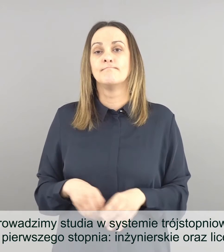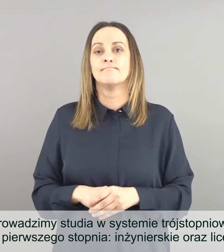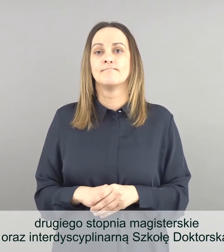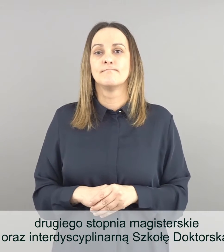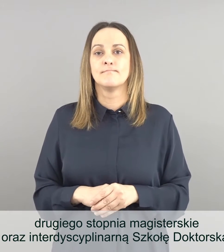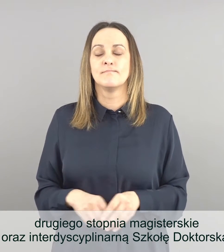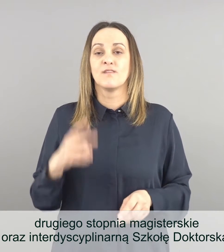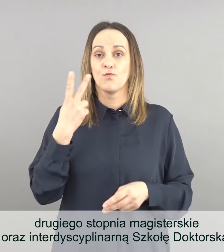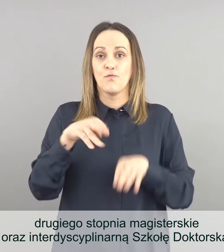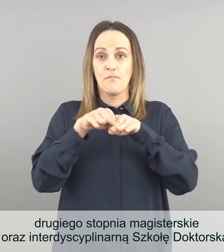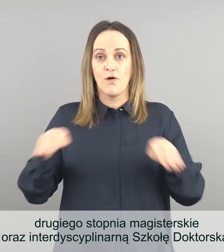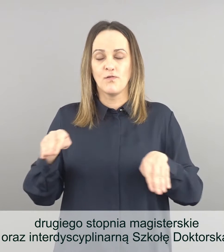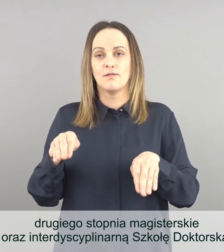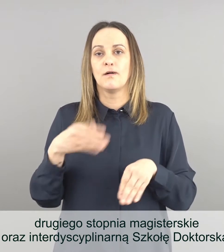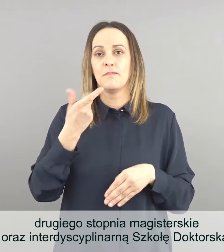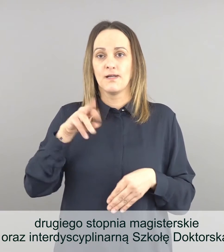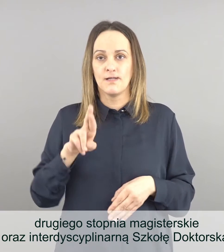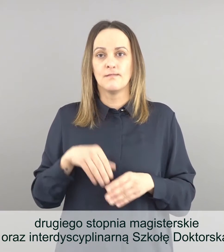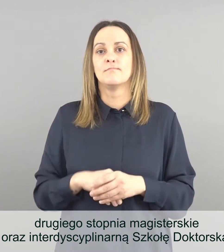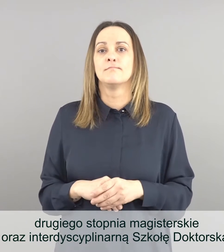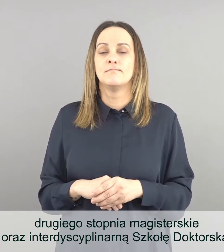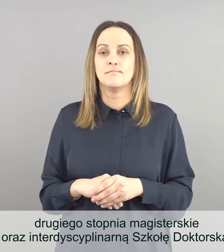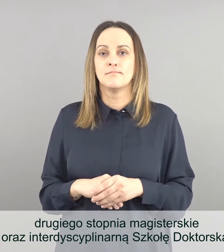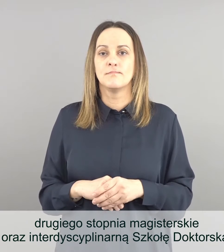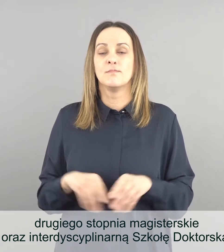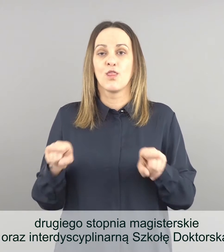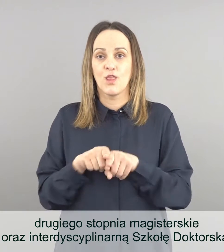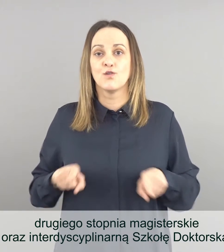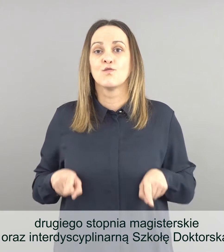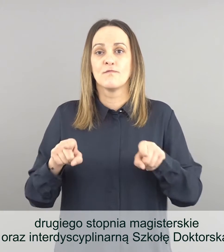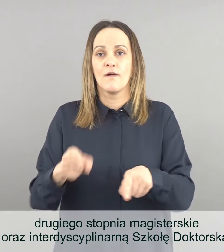drugiego stopnia magisterskie oraz interdyscyplinarną szkołę doktorską.